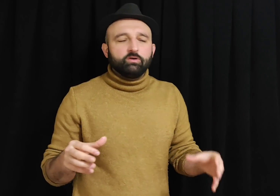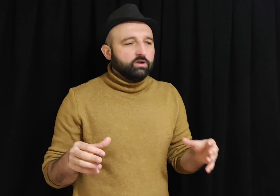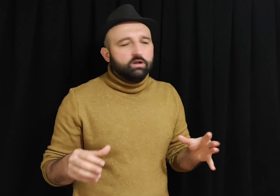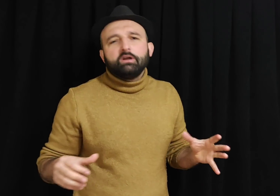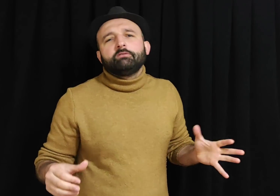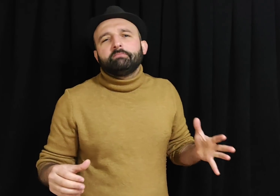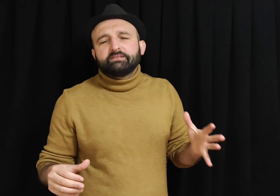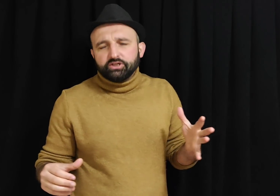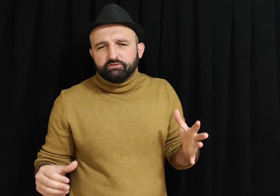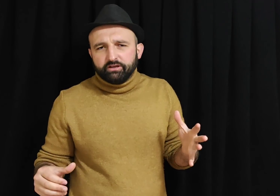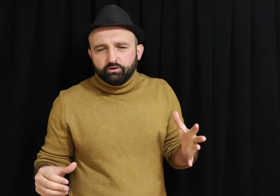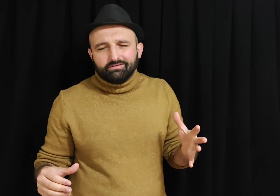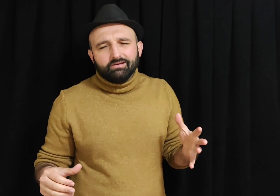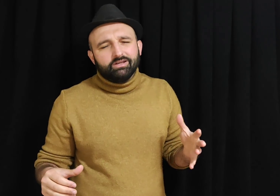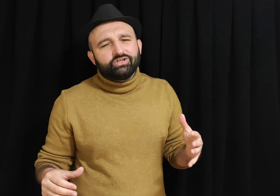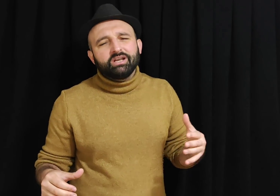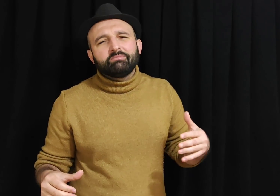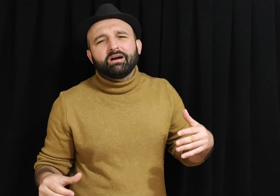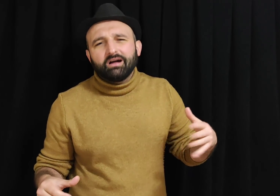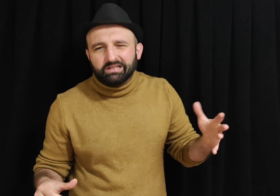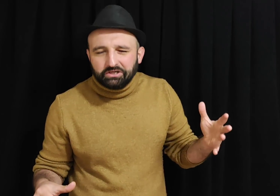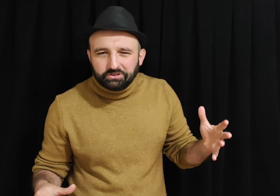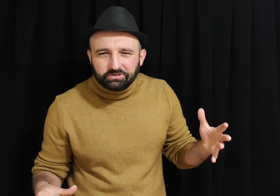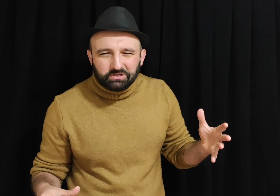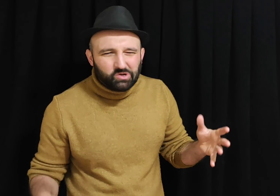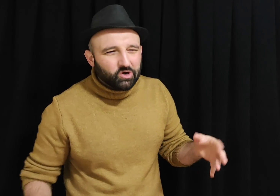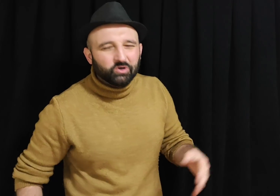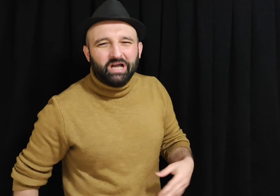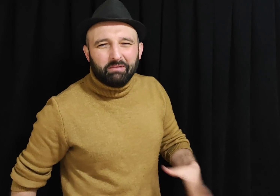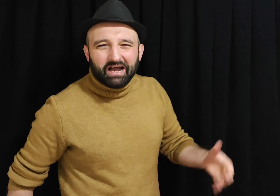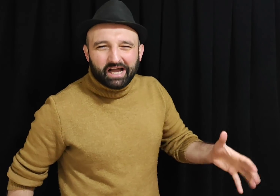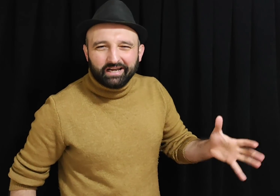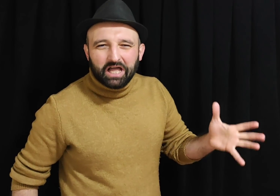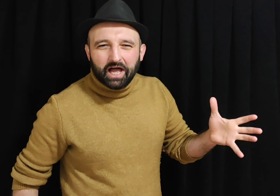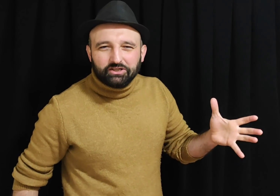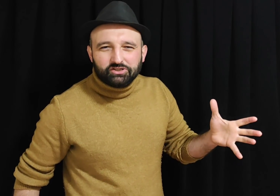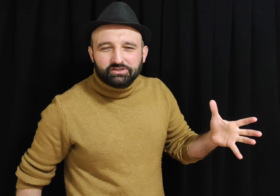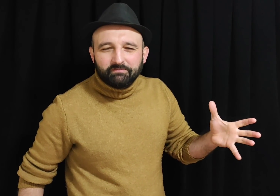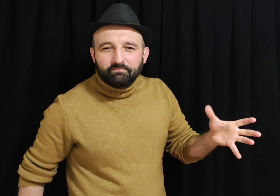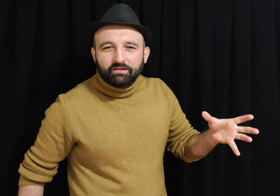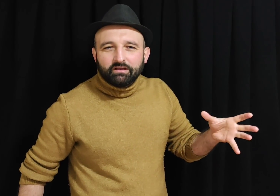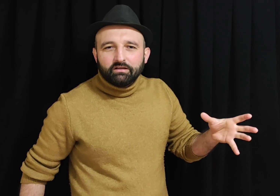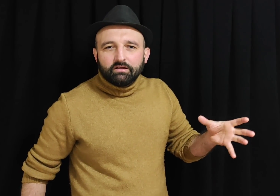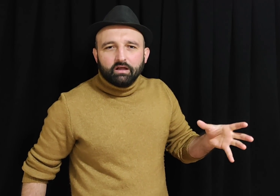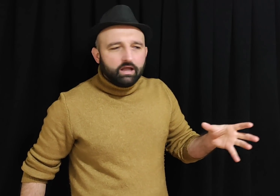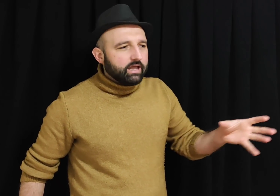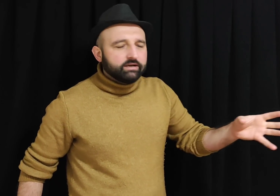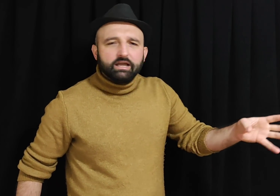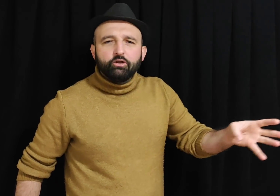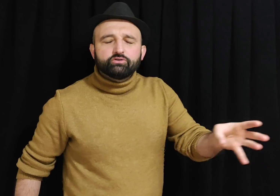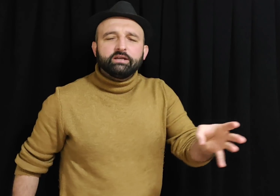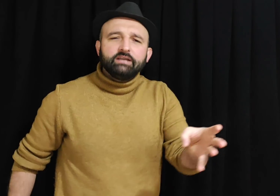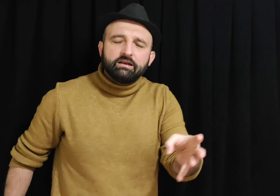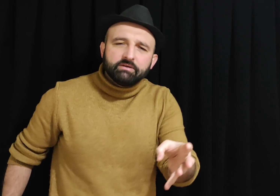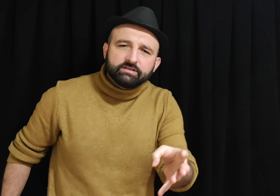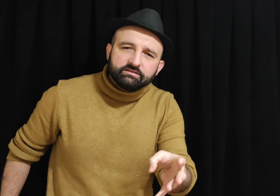mesajı veriyor. İşine bak kardeş. Yoluna bak kardeş. Eğer geliyorsan gel masanın